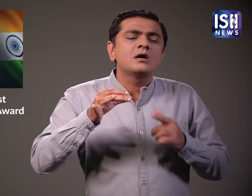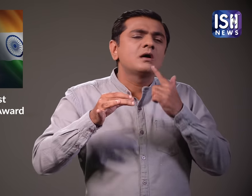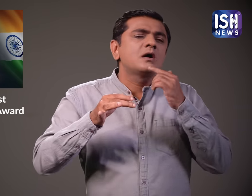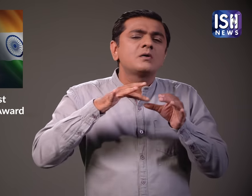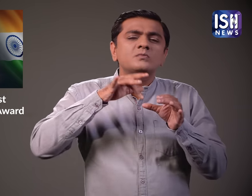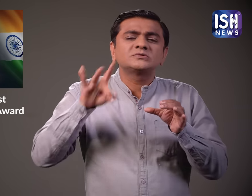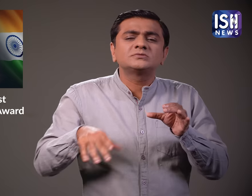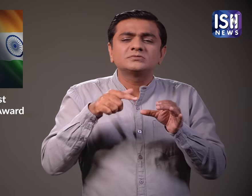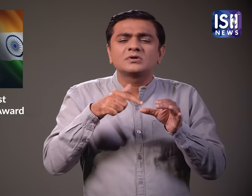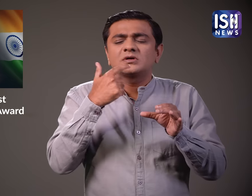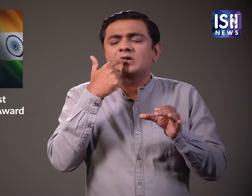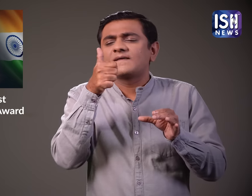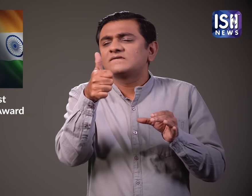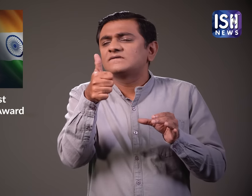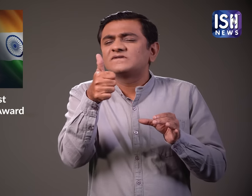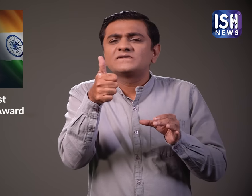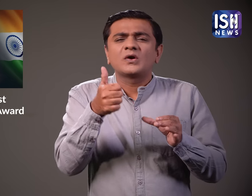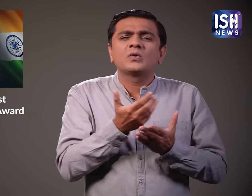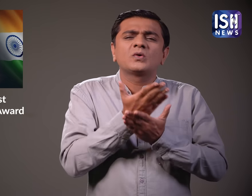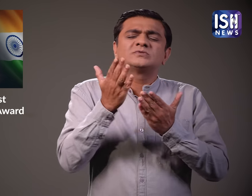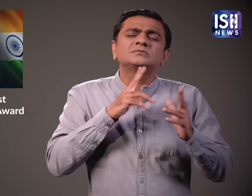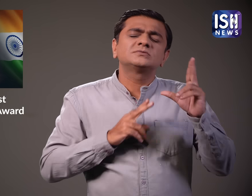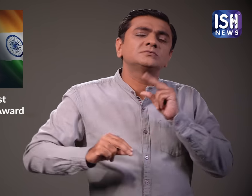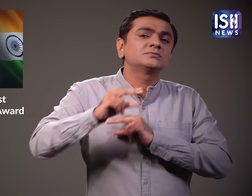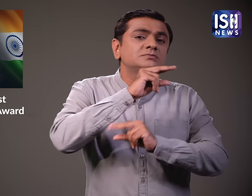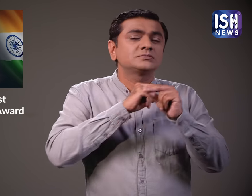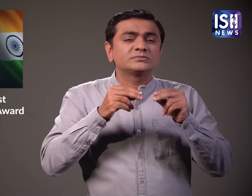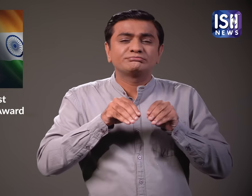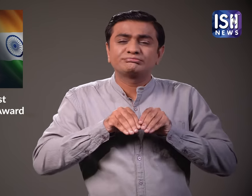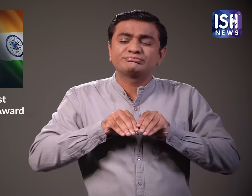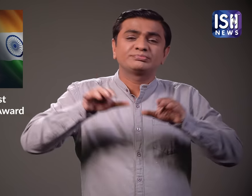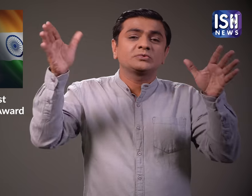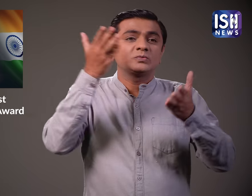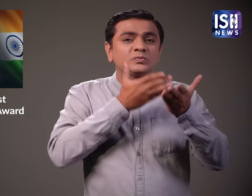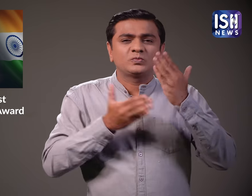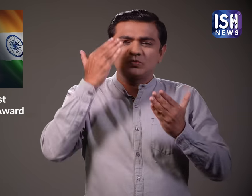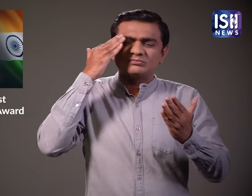बहतरीन स्वात के कारण इन्हें खरीतते हैं ये बात तो हर कोई बहुत सालों से जानता है